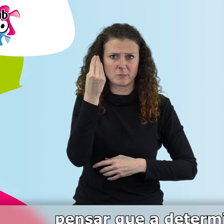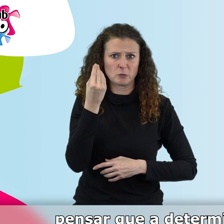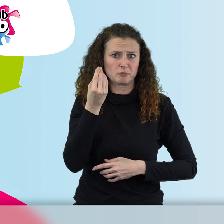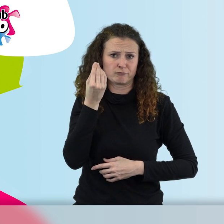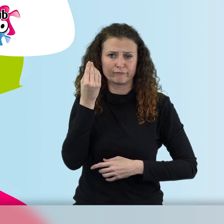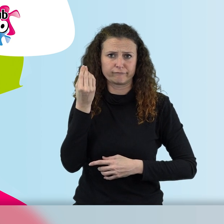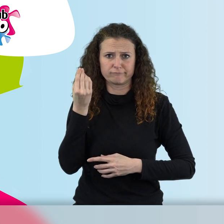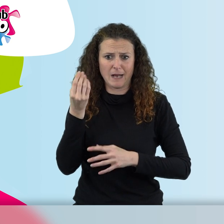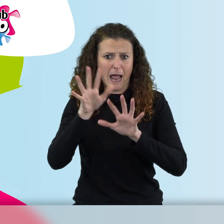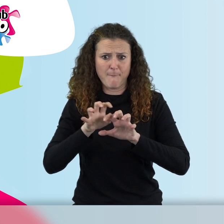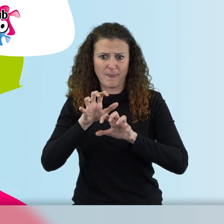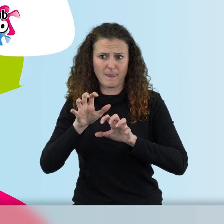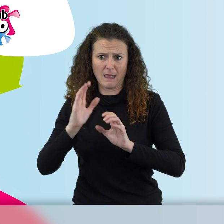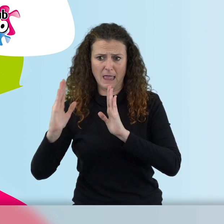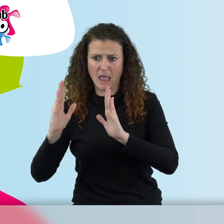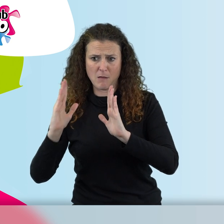puede aprender.